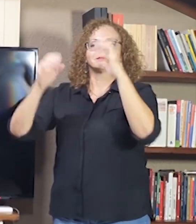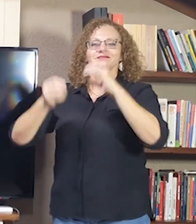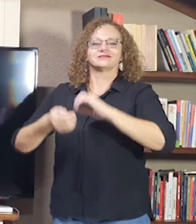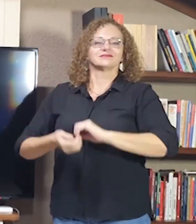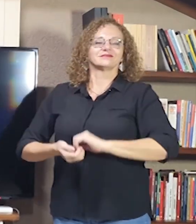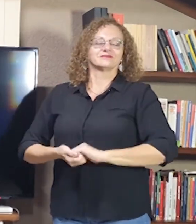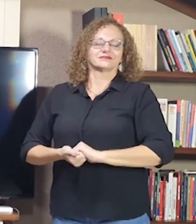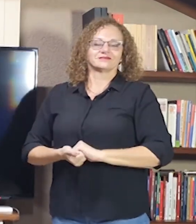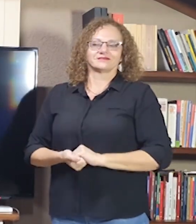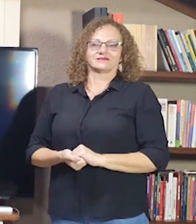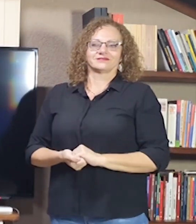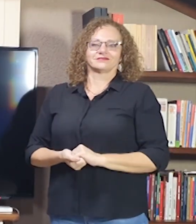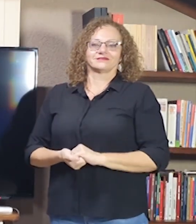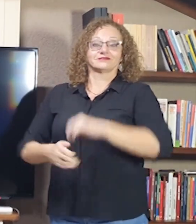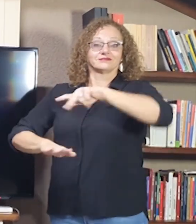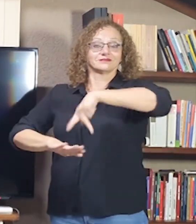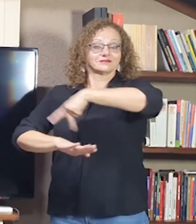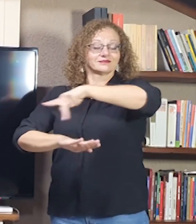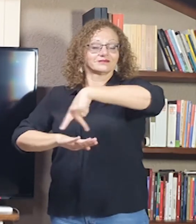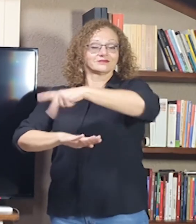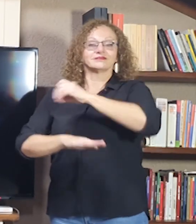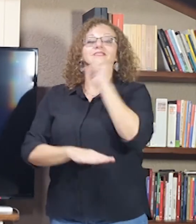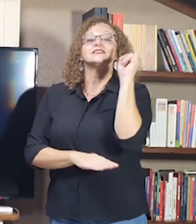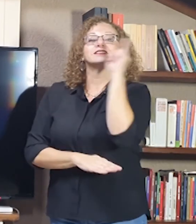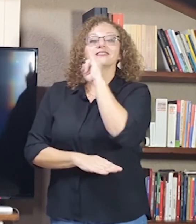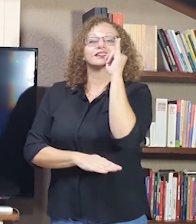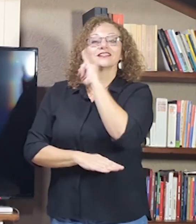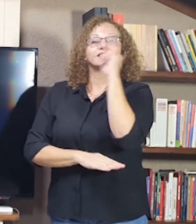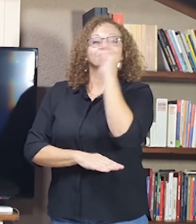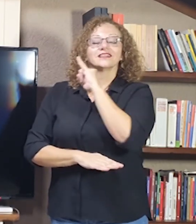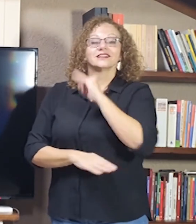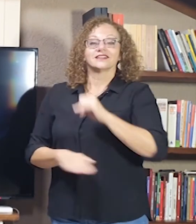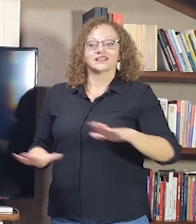Na Itália, se faz assim.